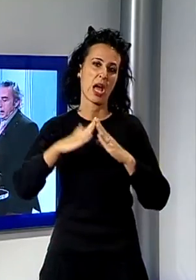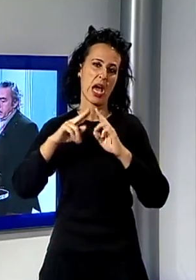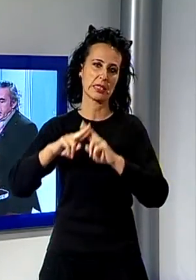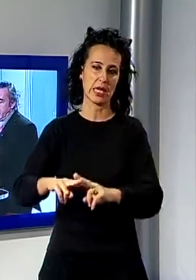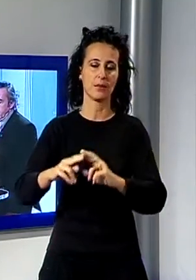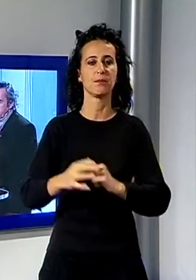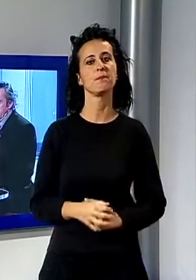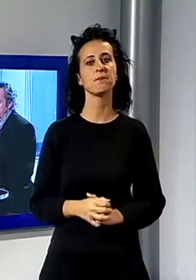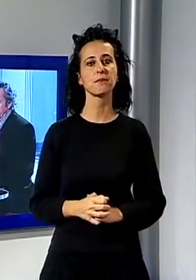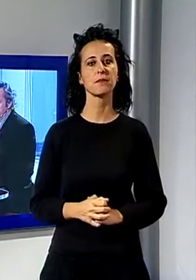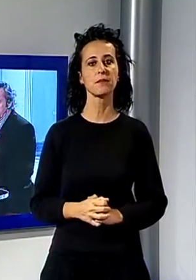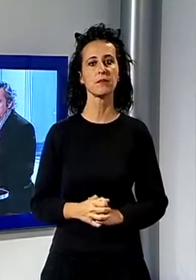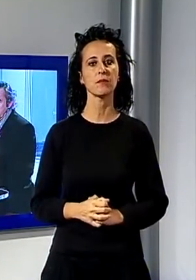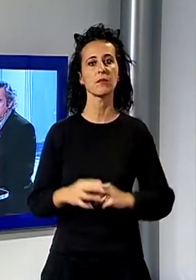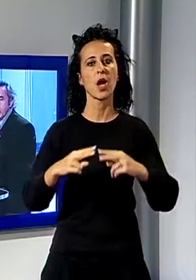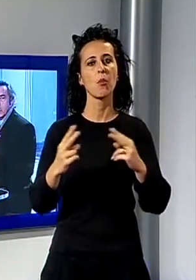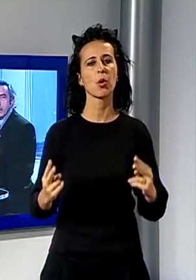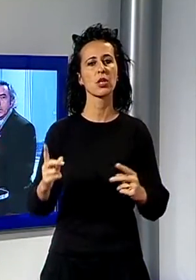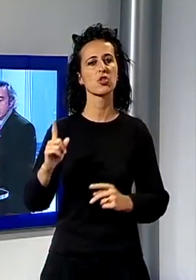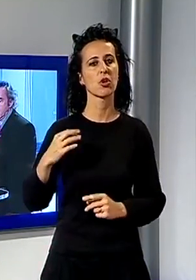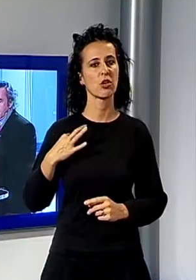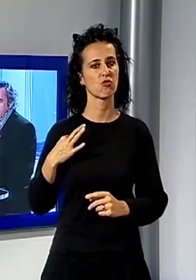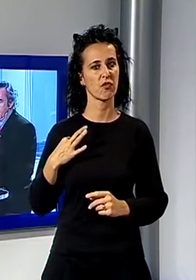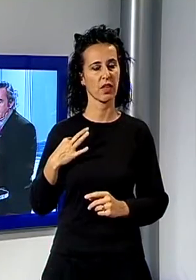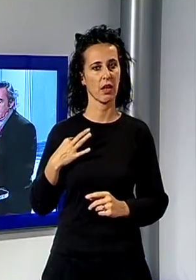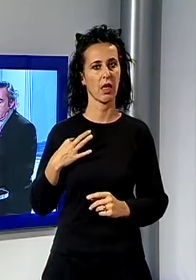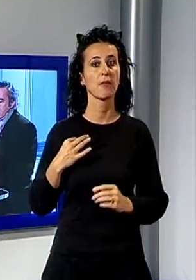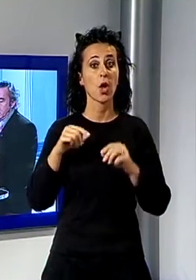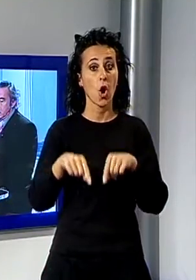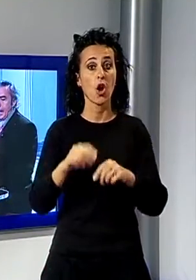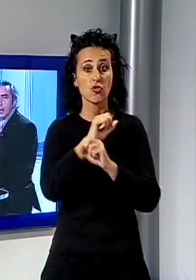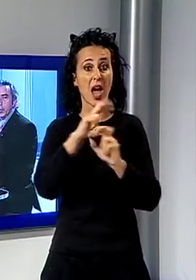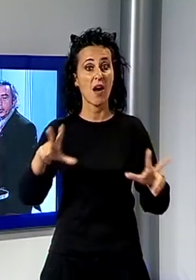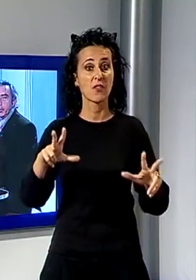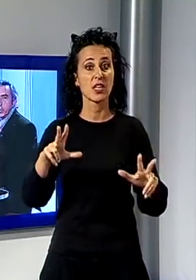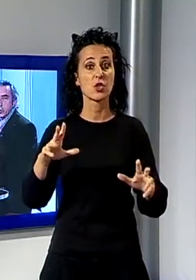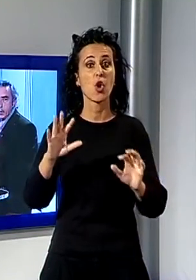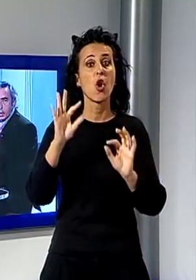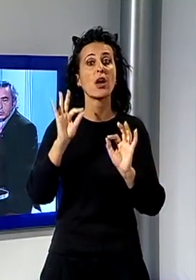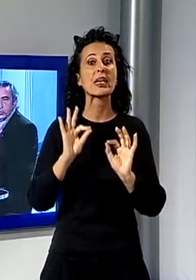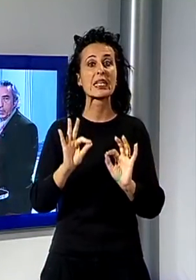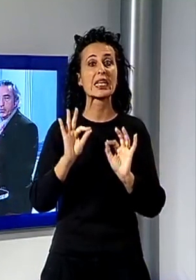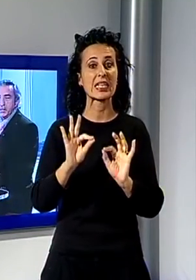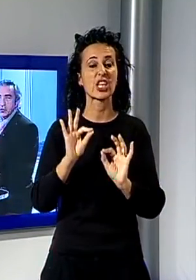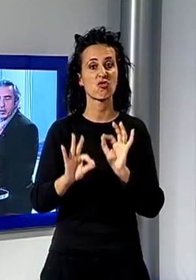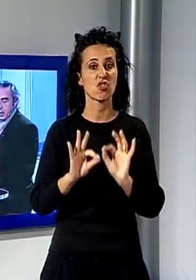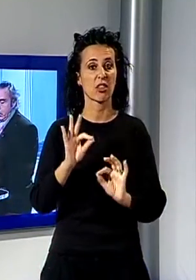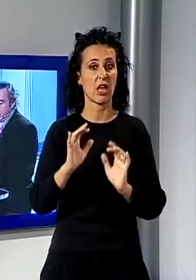sala operativa unificata della protezione civile ha emesso un avviso di criticità con codice giallo per un peggioramento, un nuovo peggioramento che